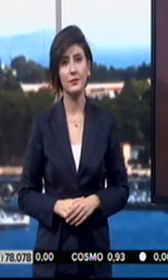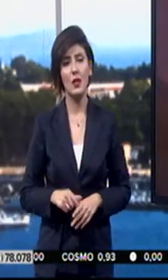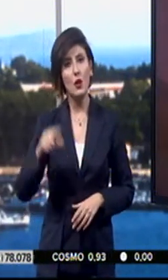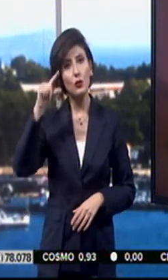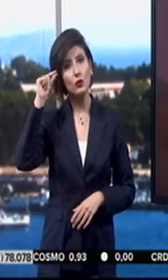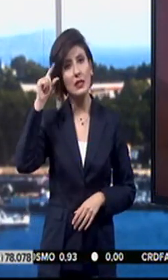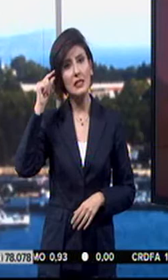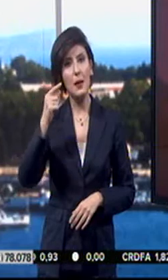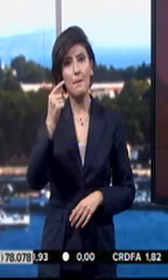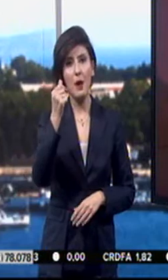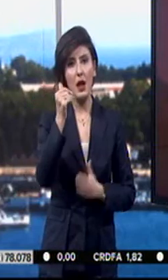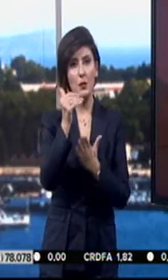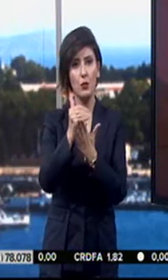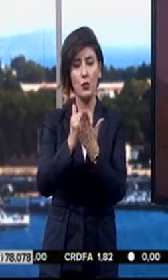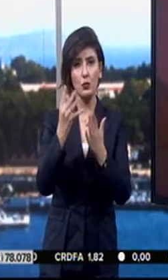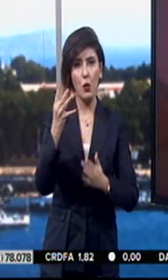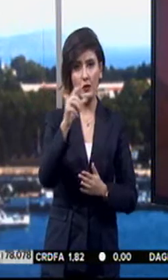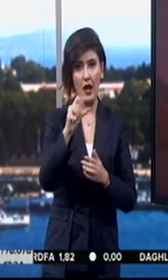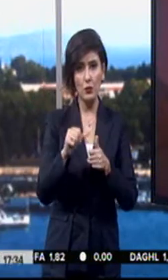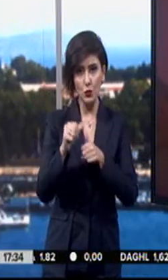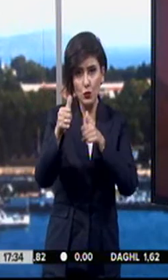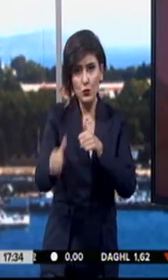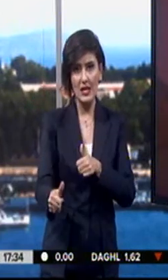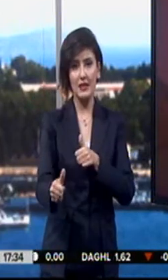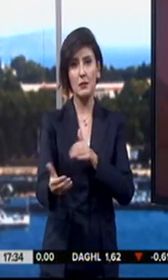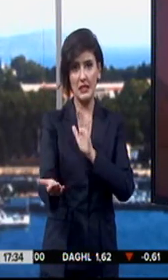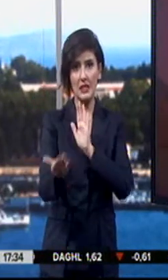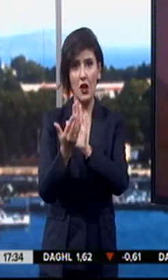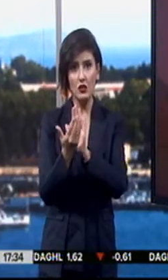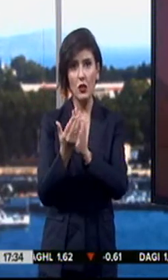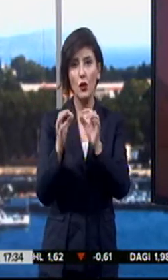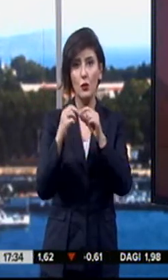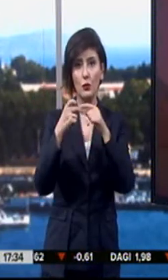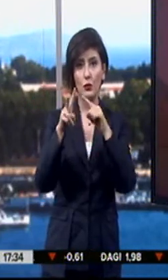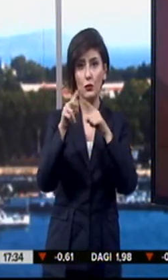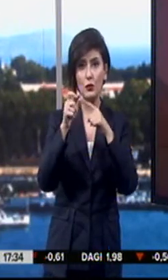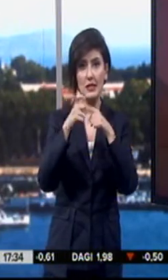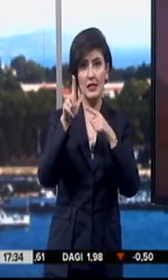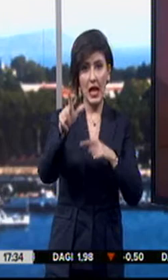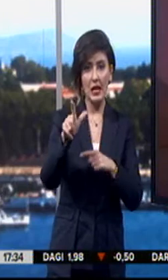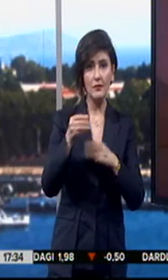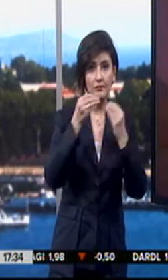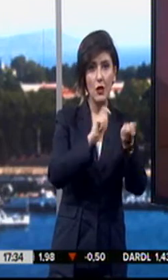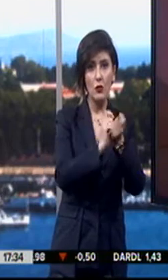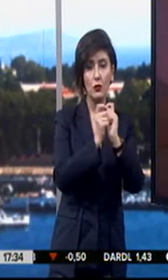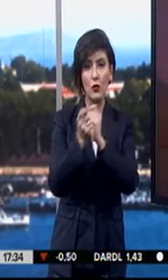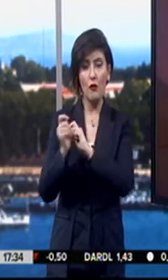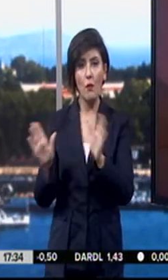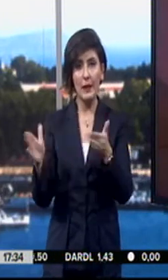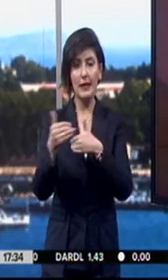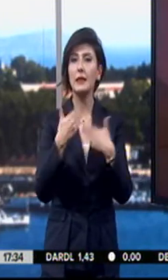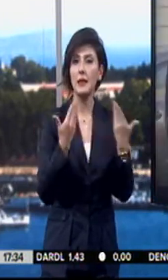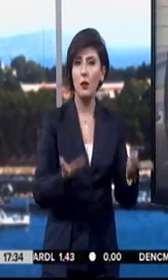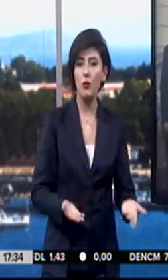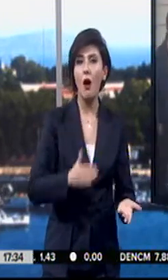Yunanistan'ın mali programının 4 ay uzatılması karşılığında, Brüksel'e sunduğu reformlar paketi kabul